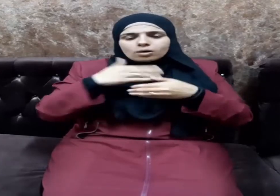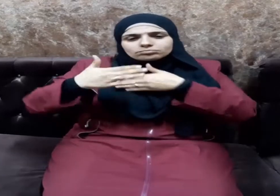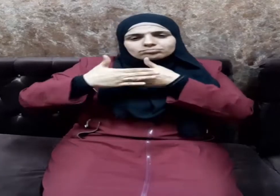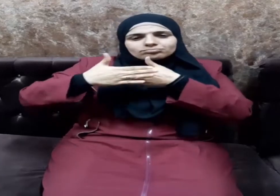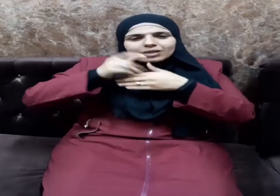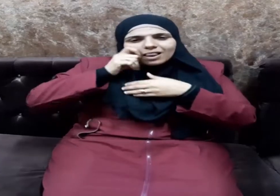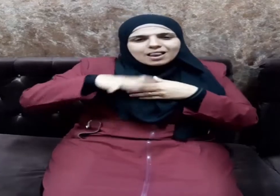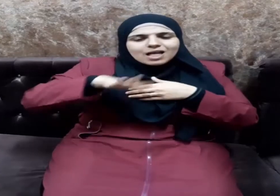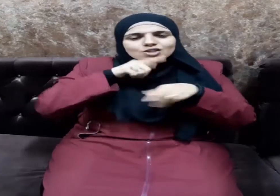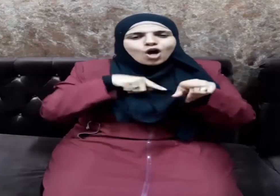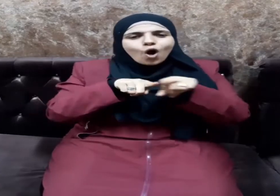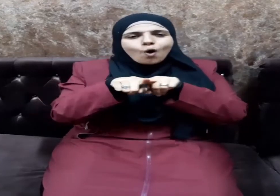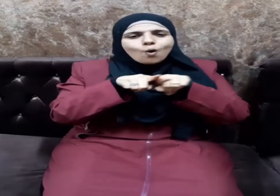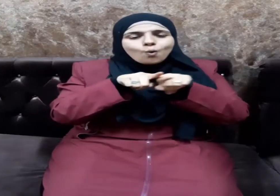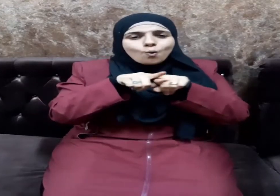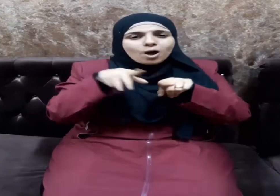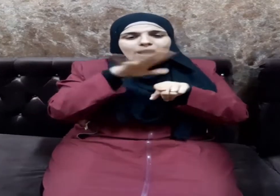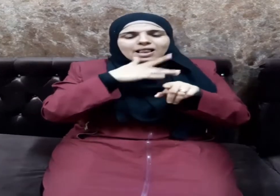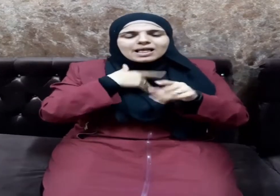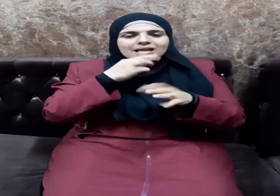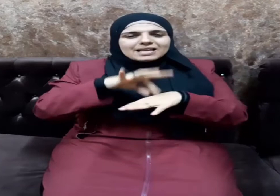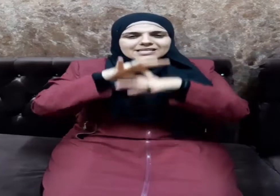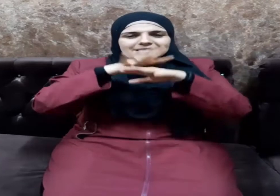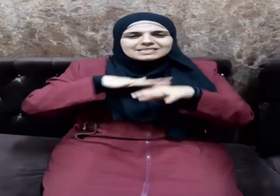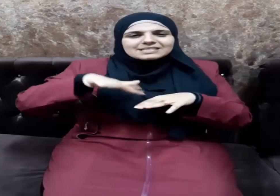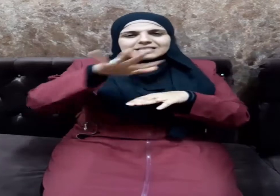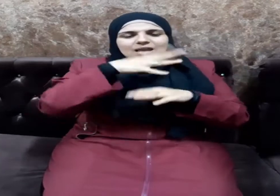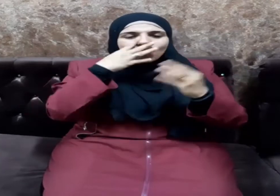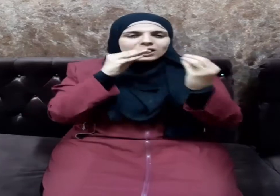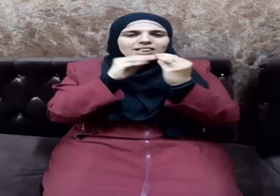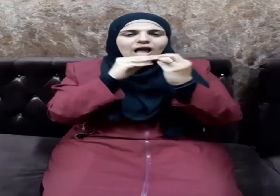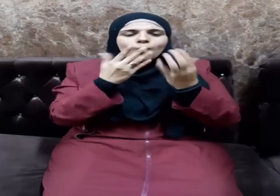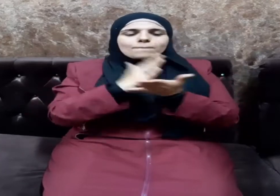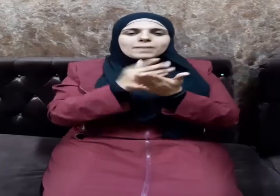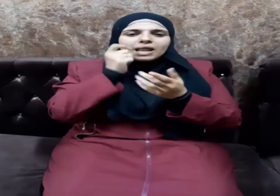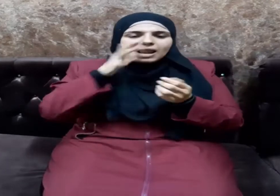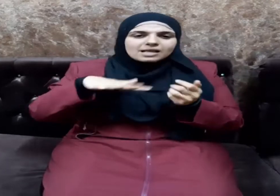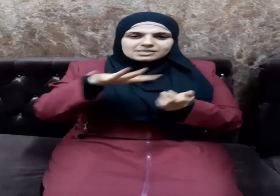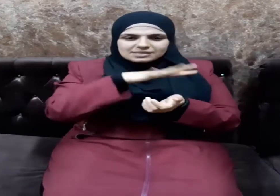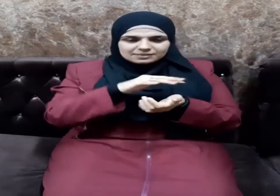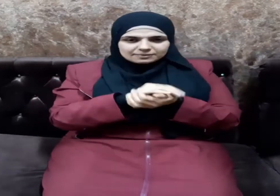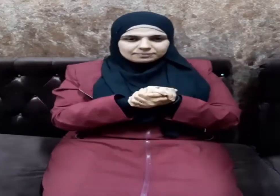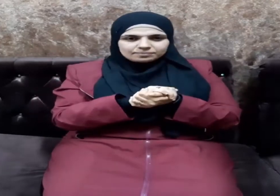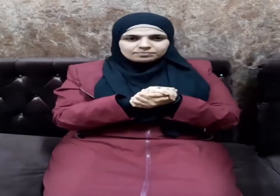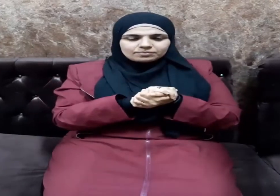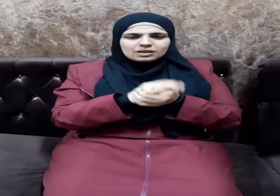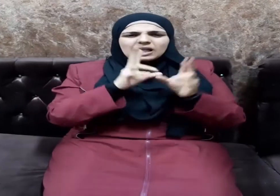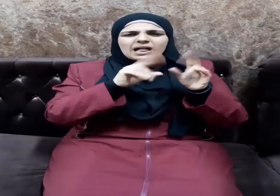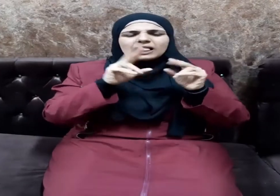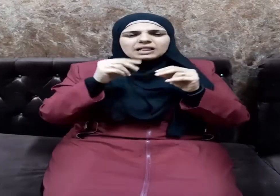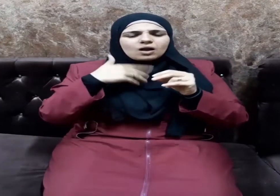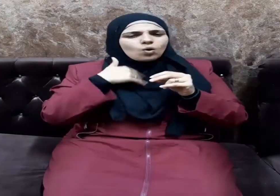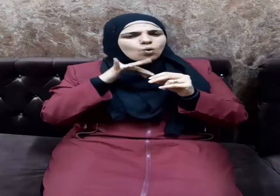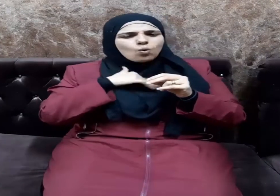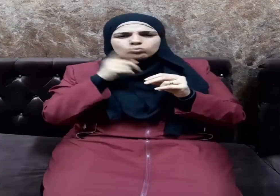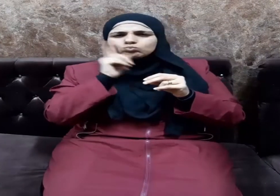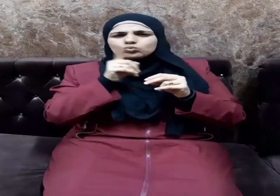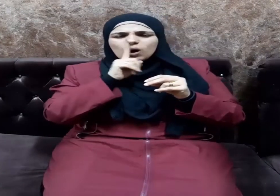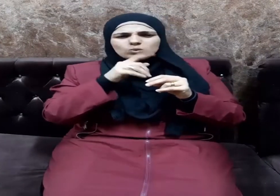معاني الأخوة الإنسانية والتآلف بين الناس كالتجاوز عن المعسرين أو